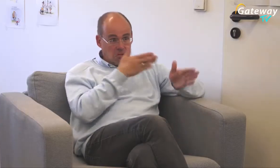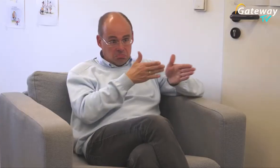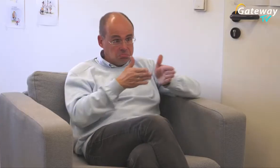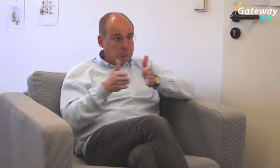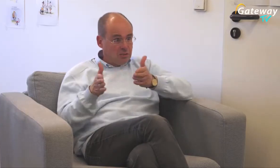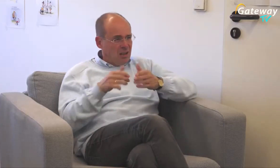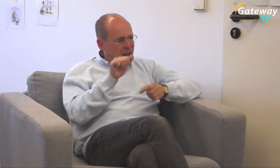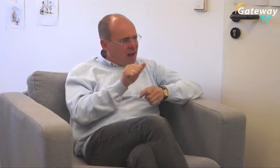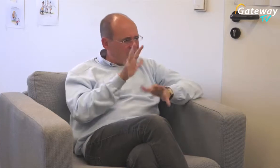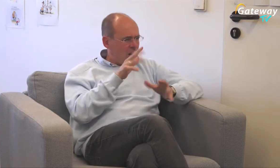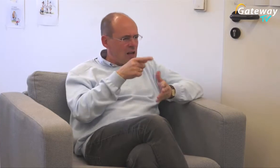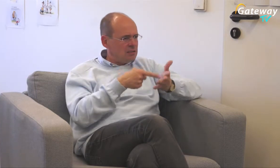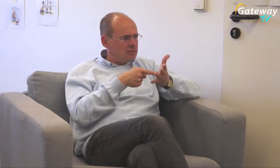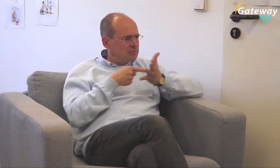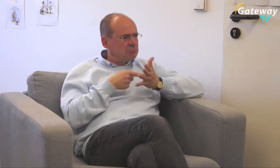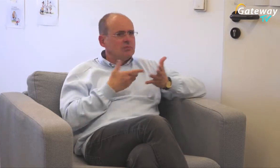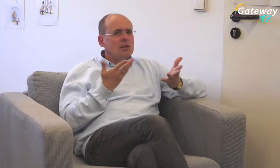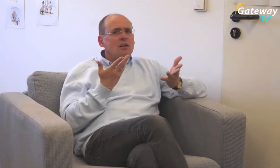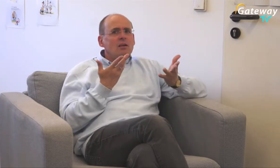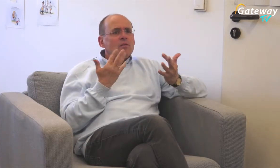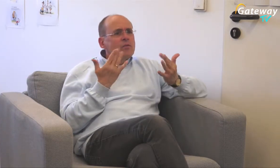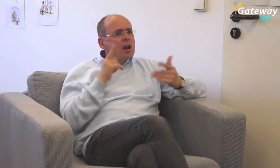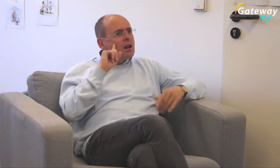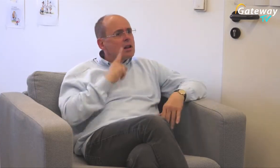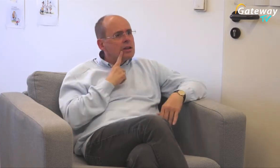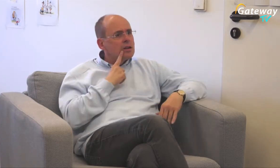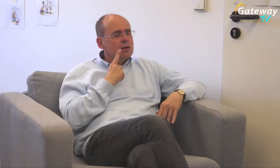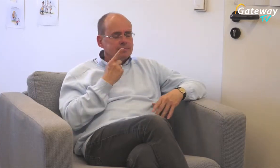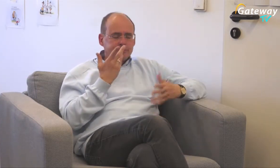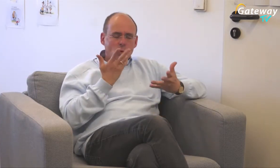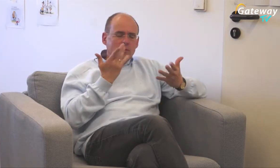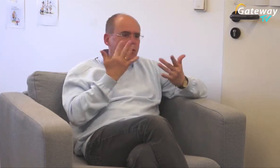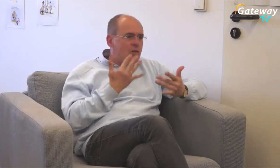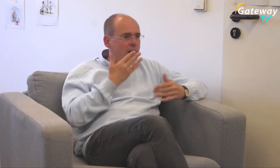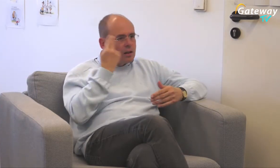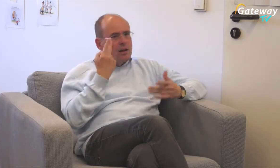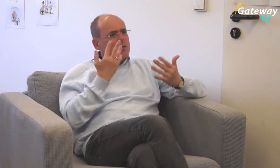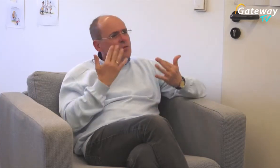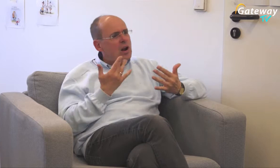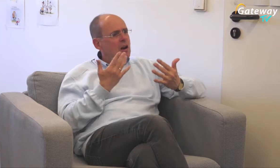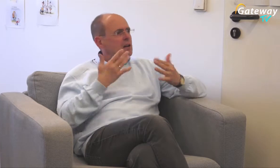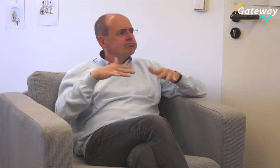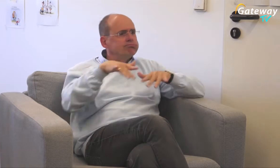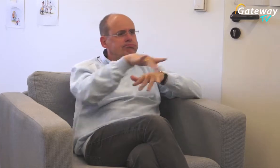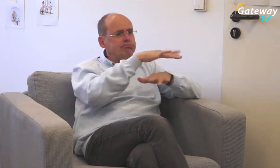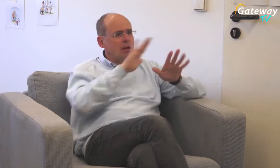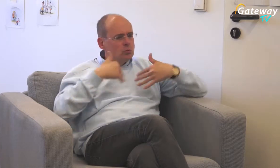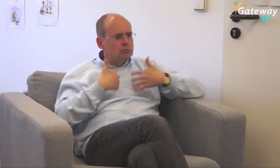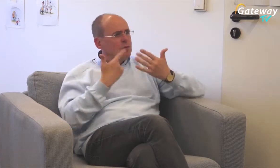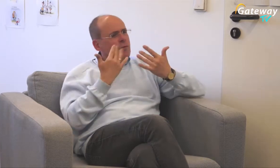Also da gibt es ja viele Möglichkeiten Können Sie mir sagen, wie viel Hörgeschädigte,